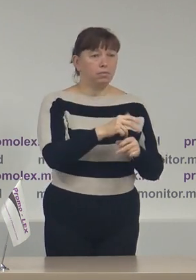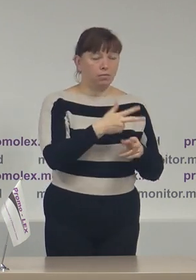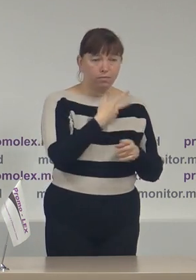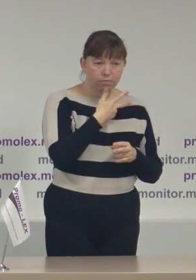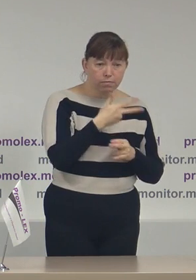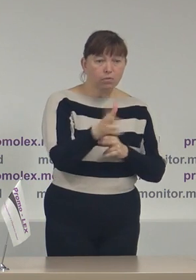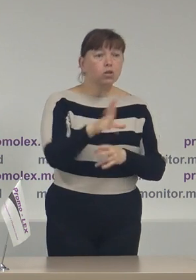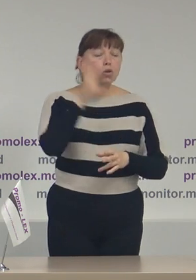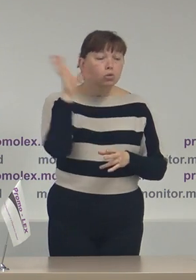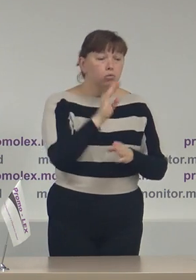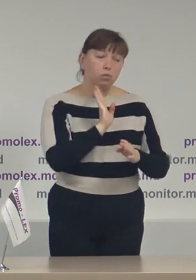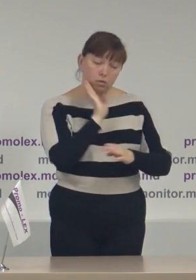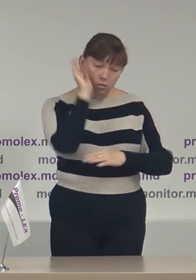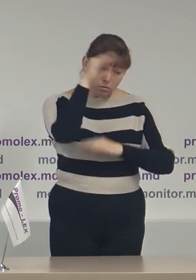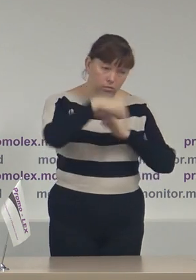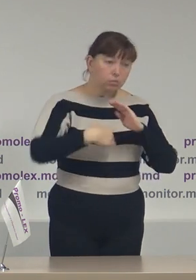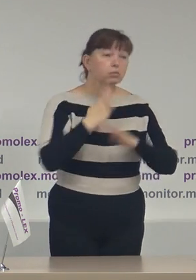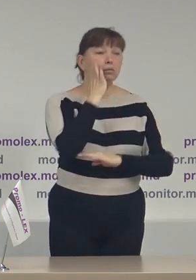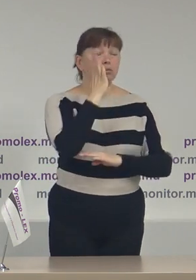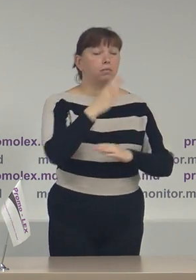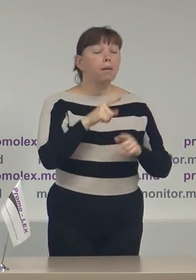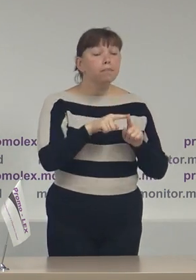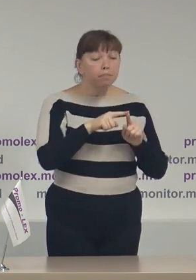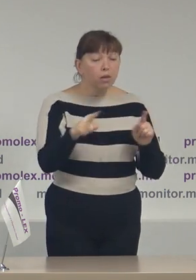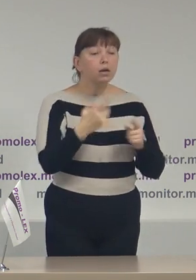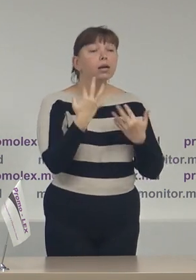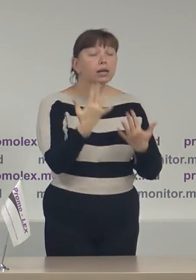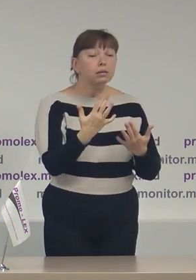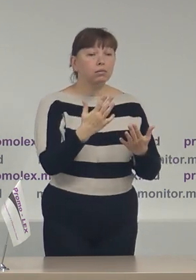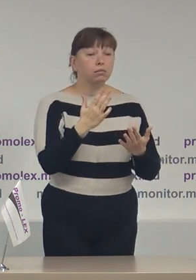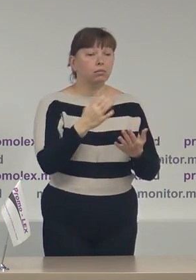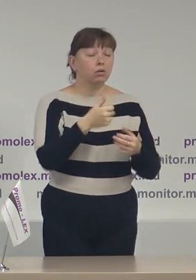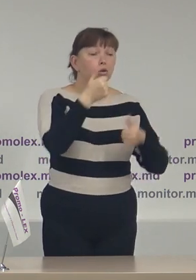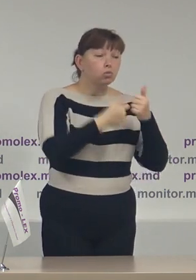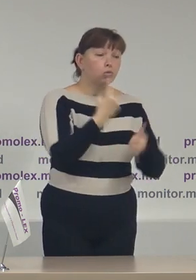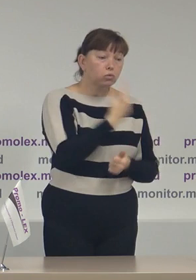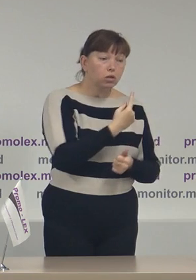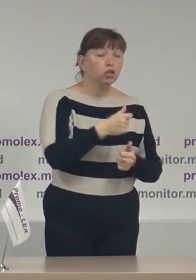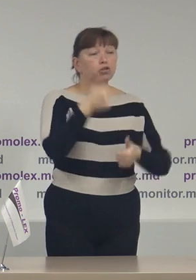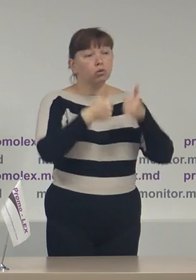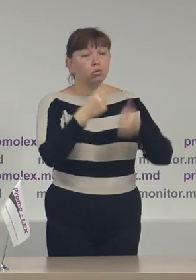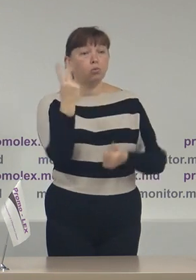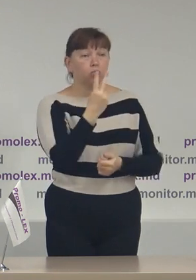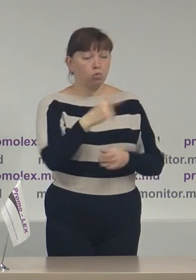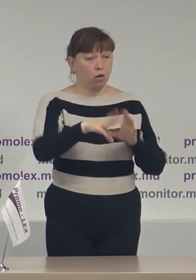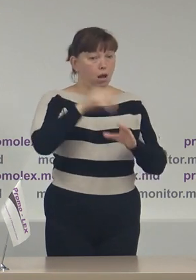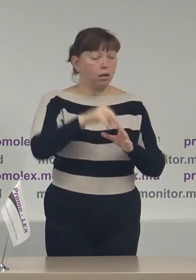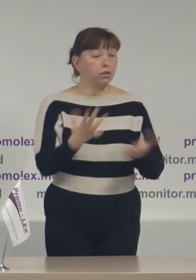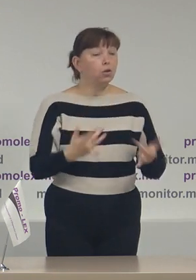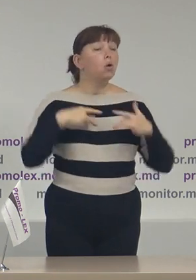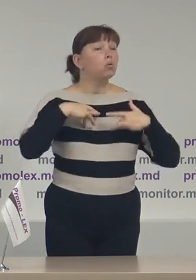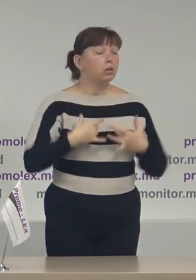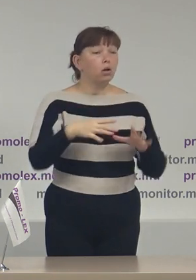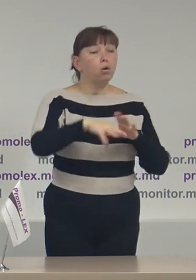întregului proces electoral pe parcursul atât a turului 2 cât și a turului 1 de scrutin. Cu regret